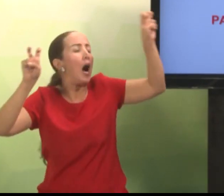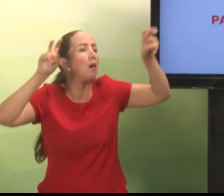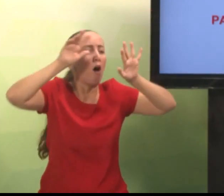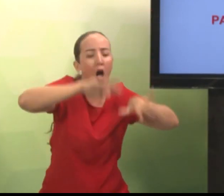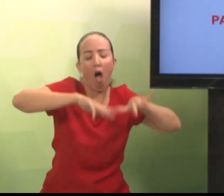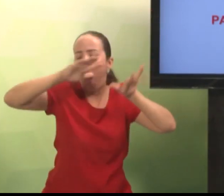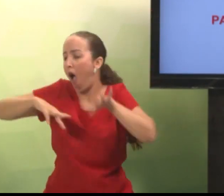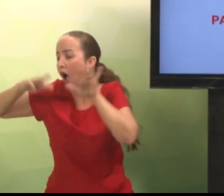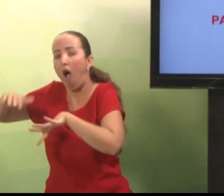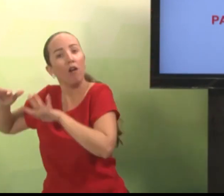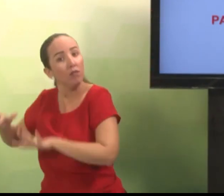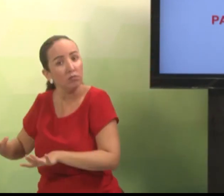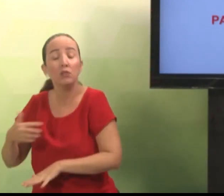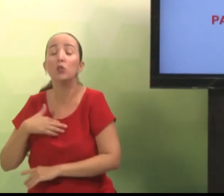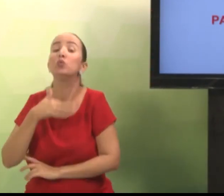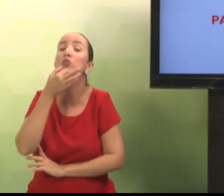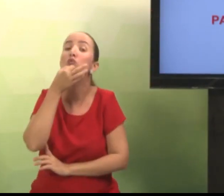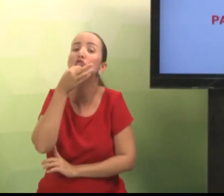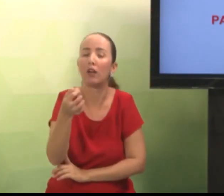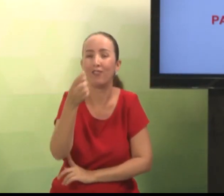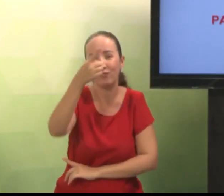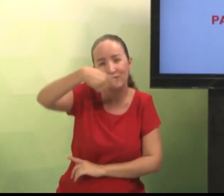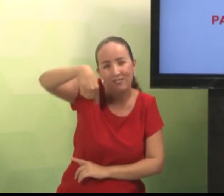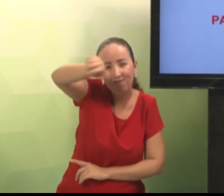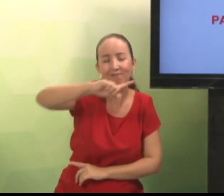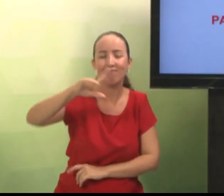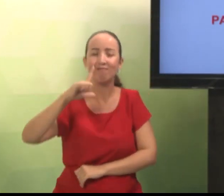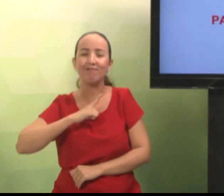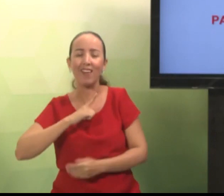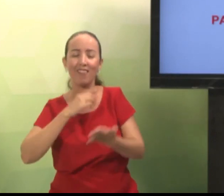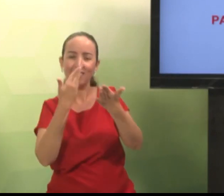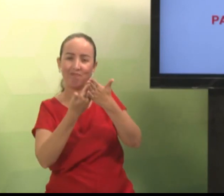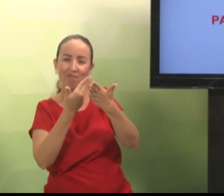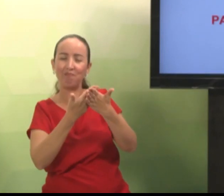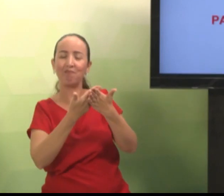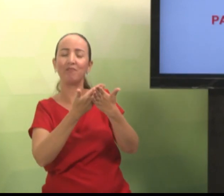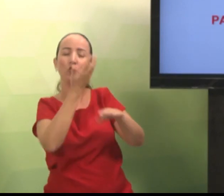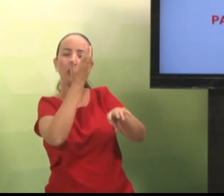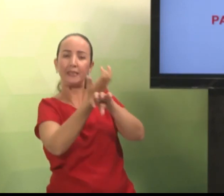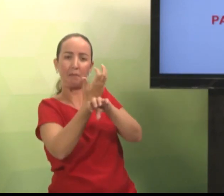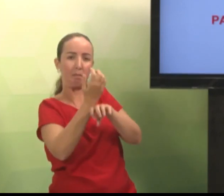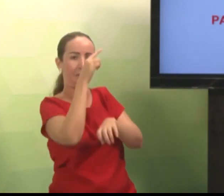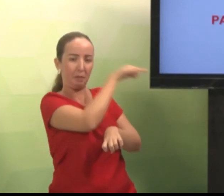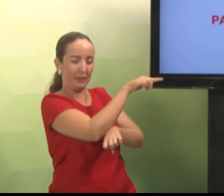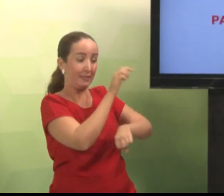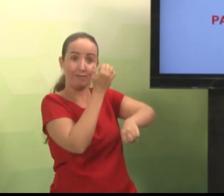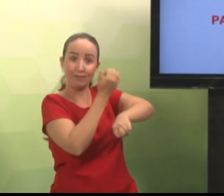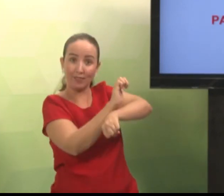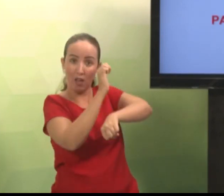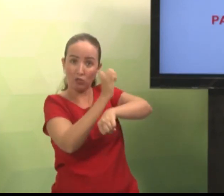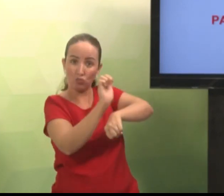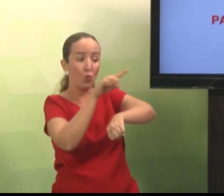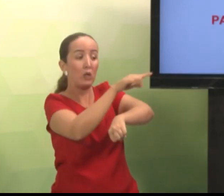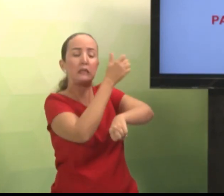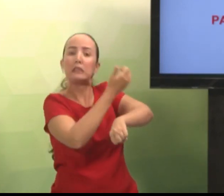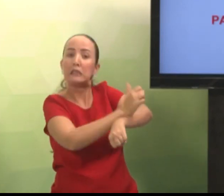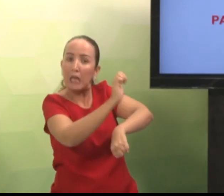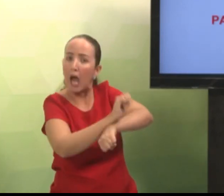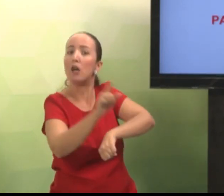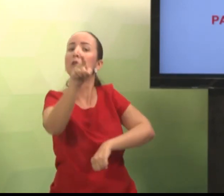para ser feito, bastante escrita. Então, aconselho a vocês que, na disciplina de estágio,